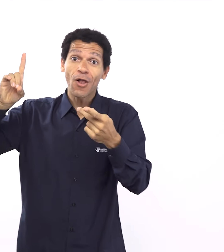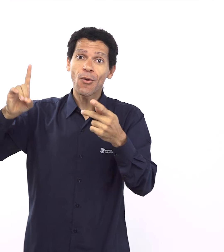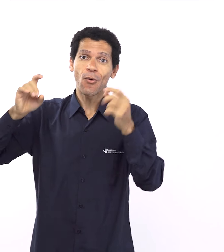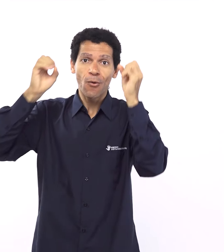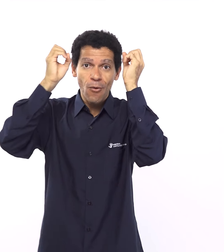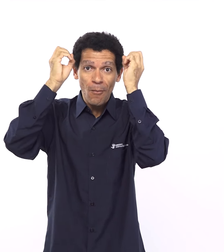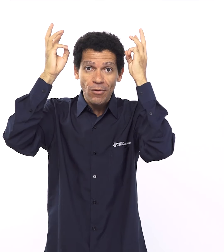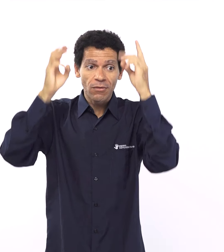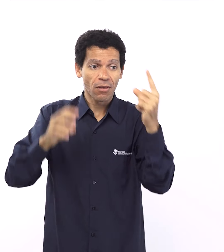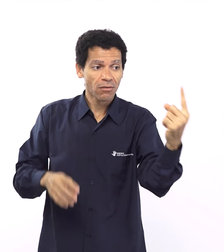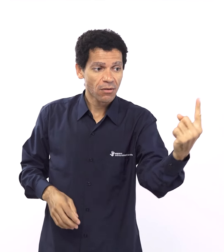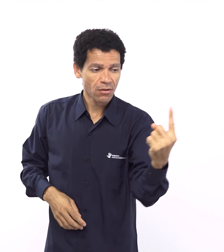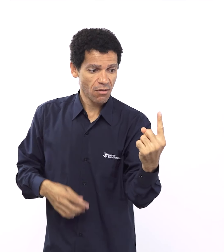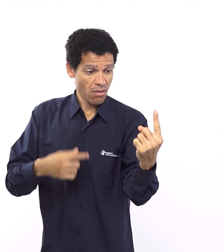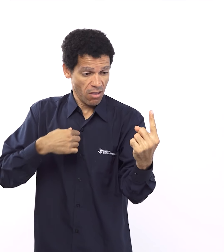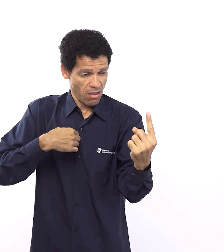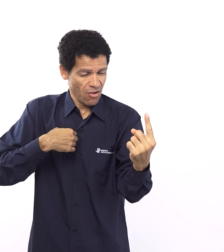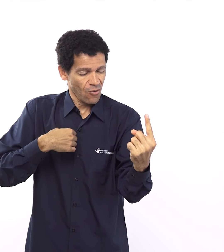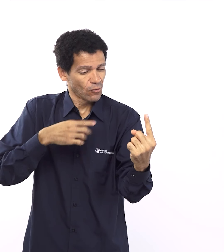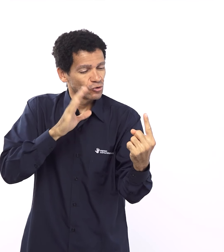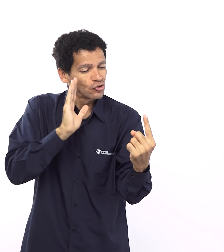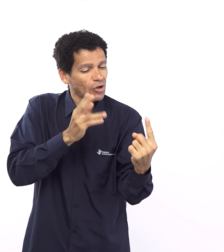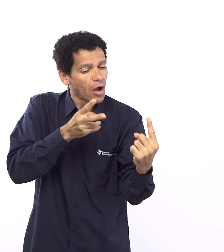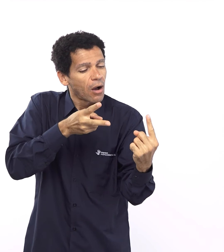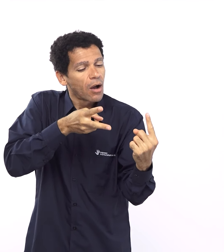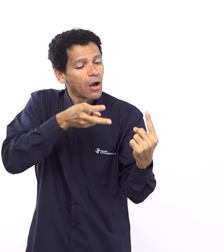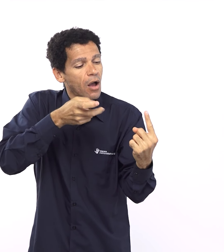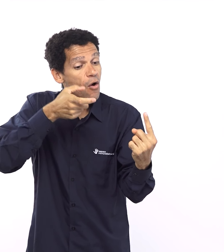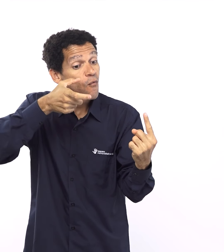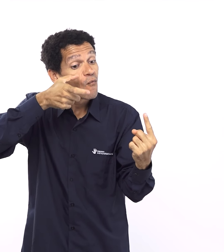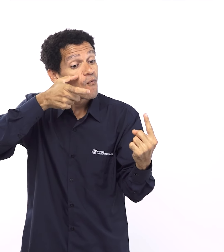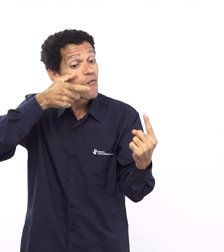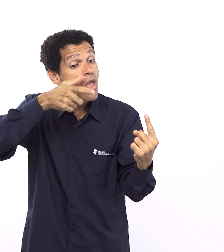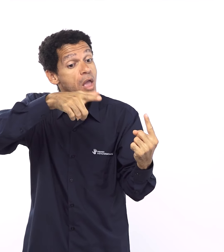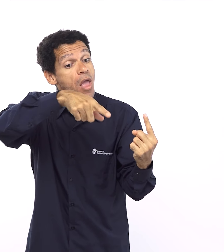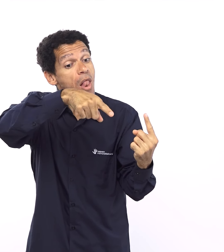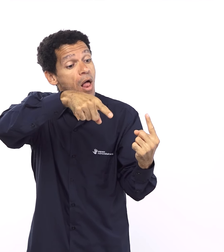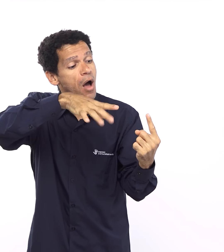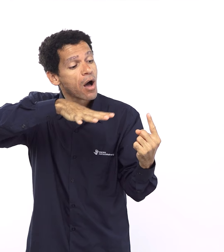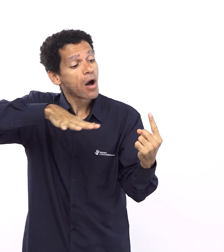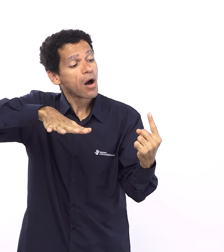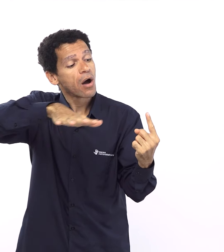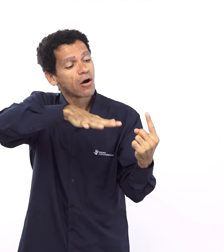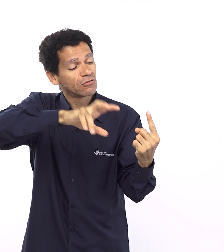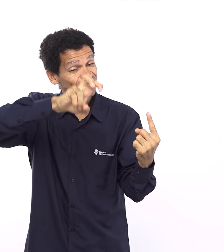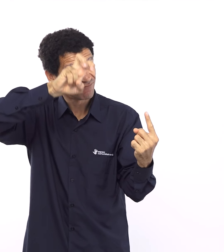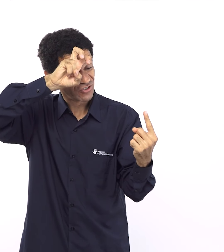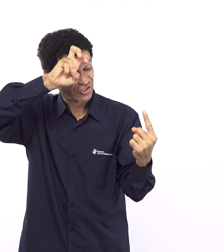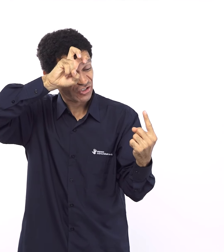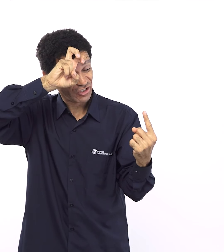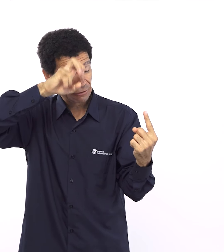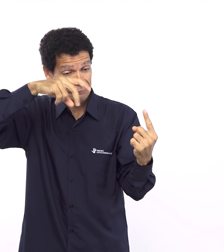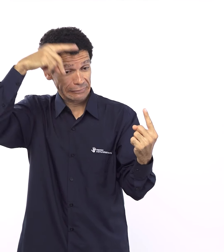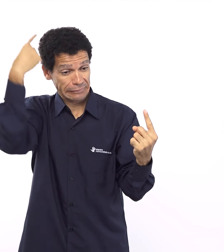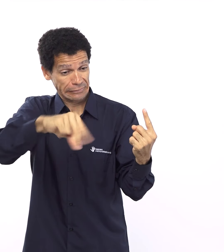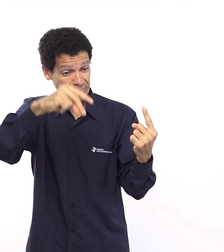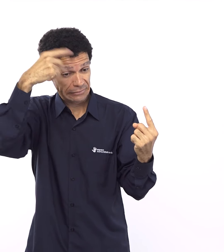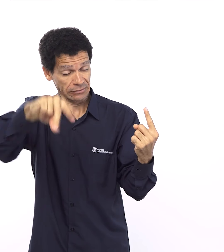primariamente mas não era só uma opressão espiritual de faraó sobre o povo mas era especialmente uma opressão